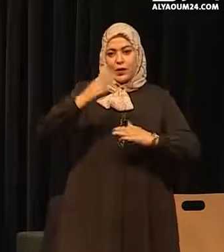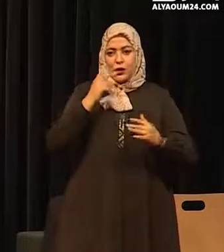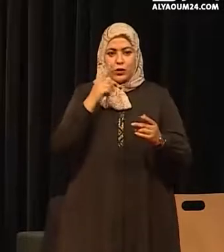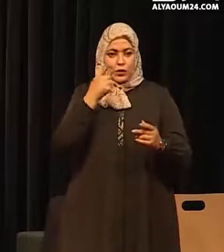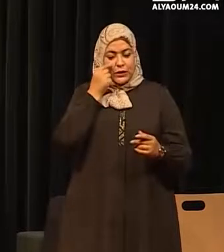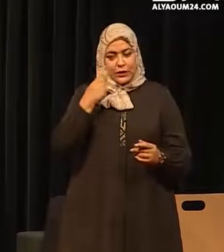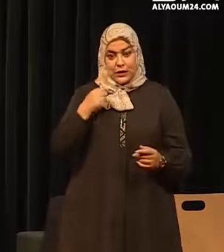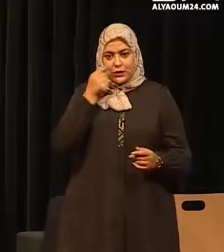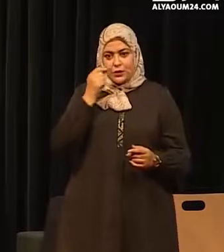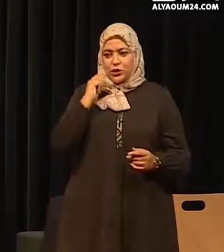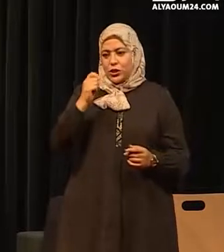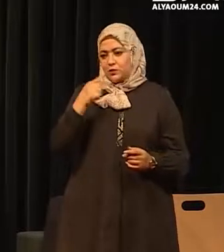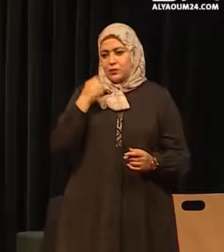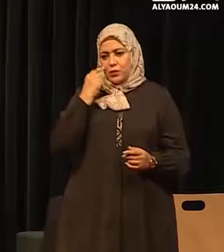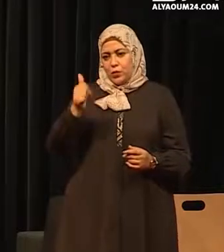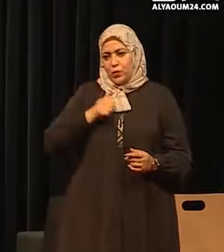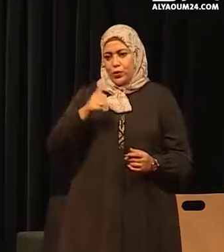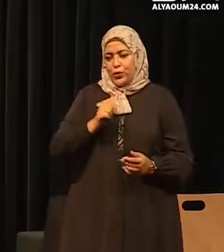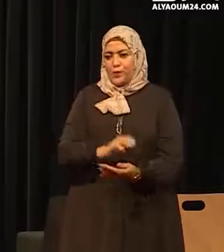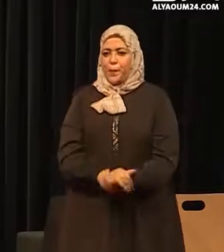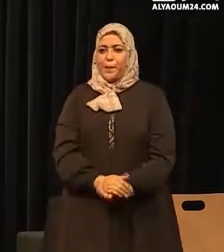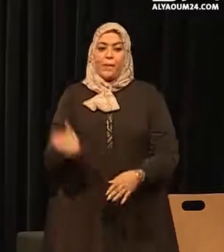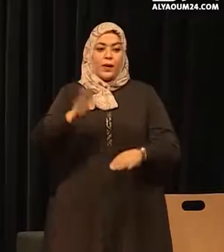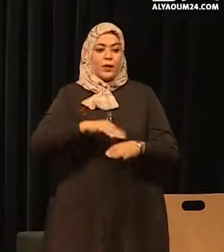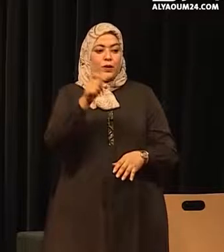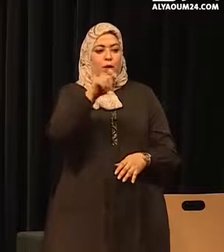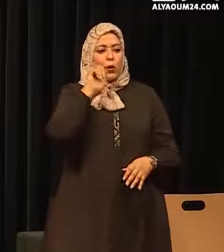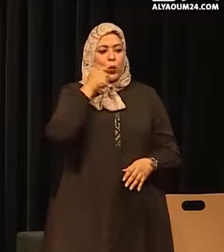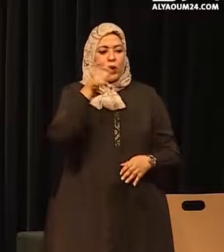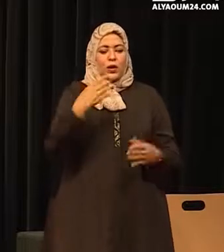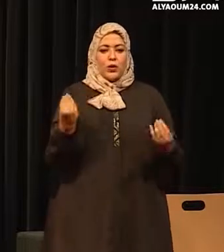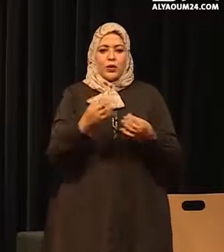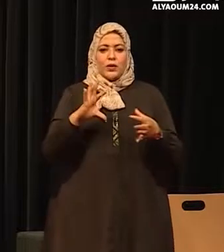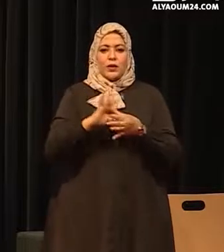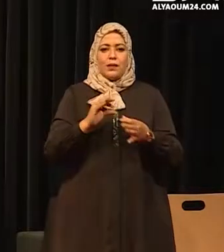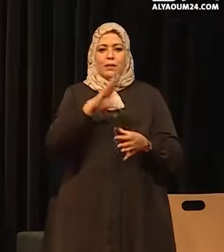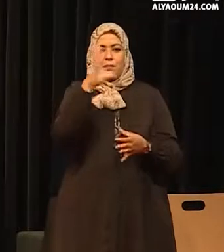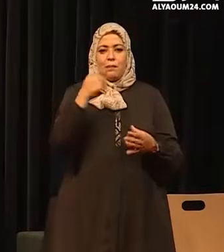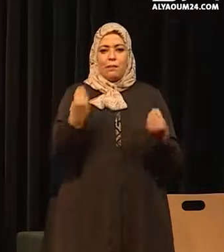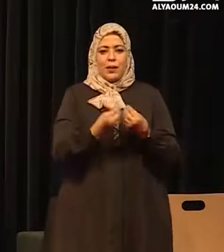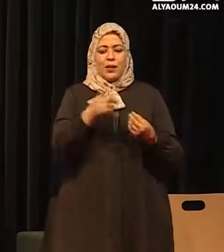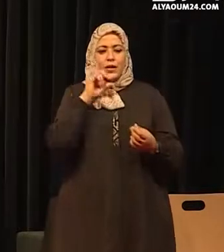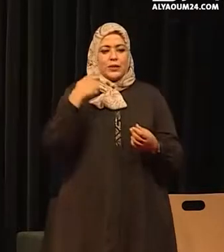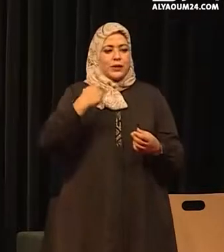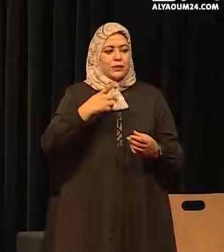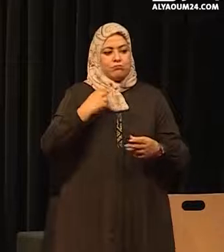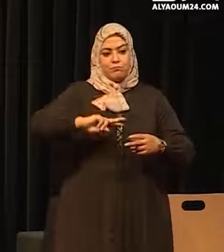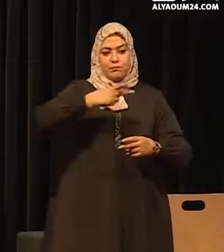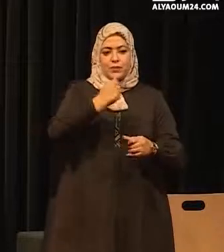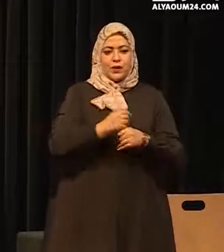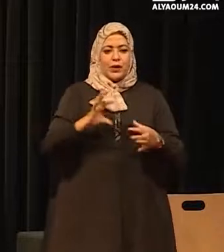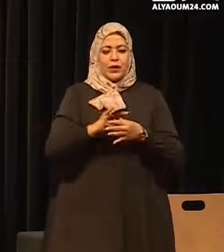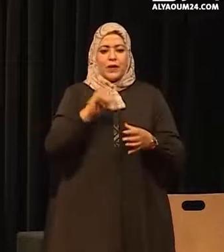المعطيات ذات الطابع الشخصي السيد وسيد المملكة السيدة ممتلة